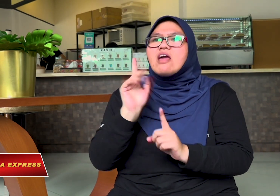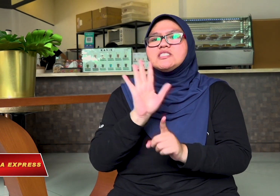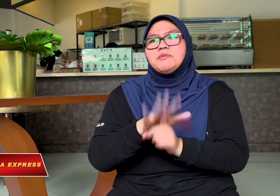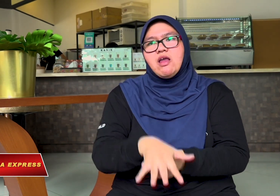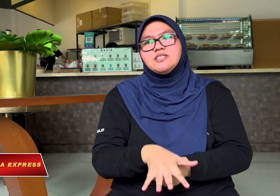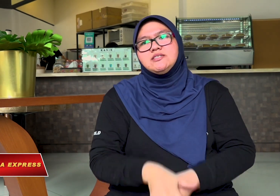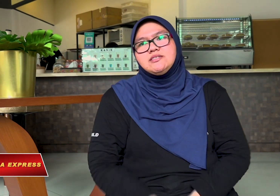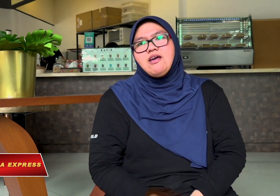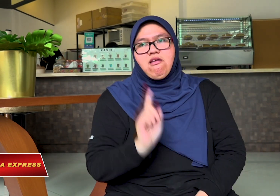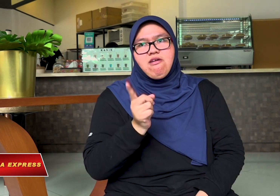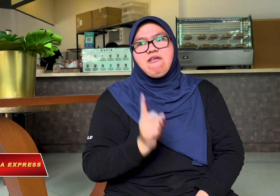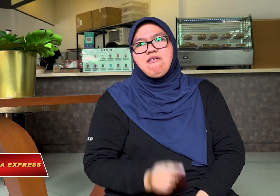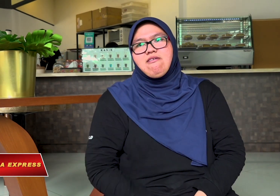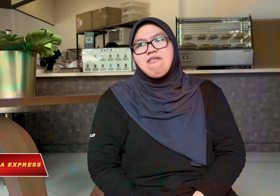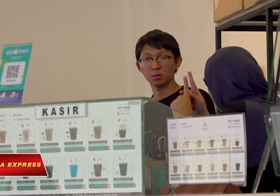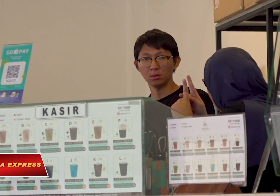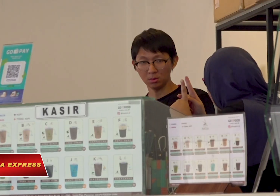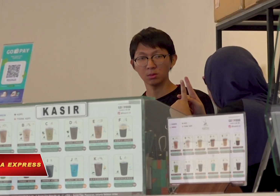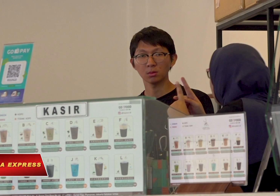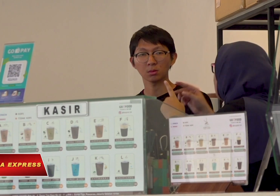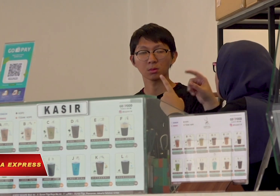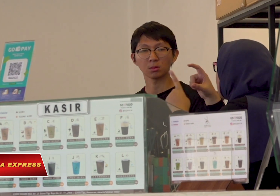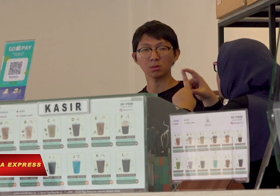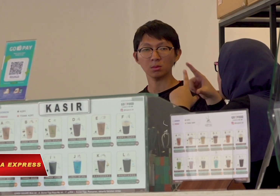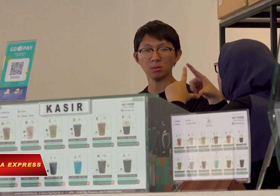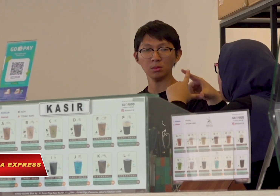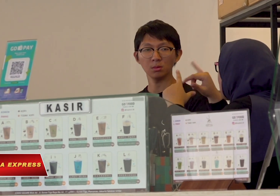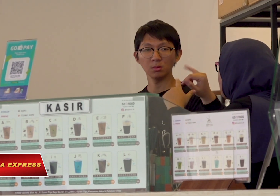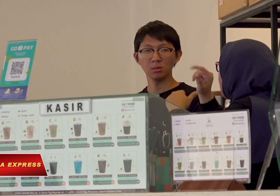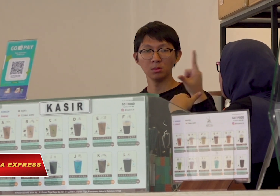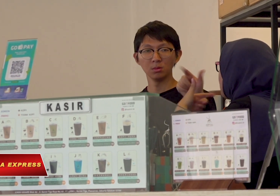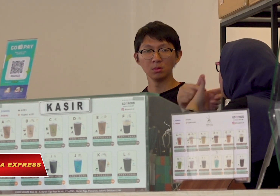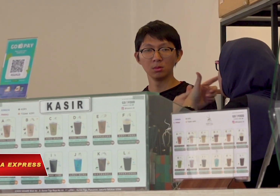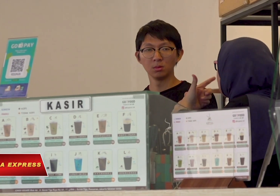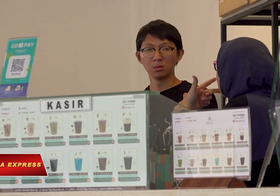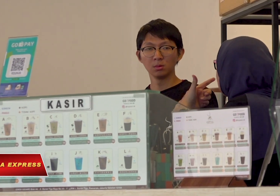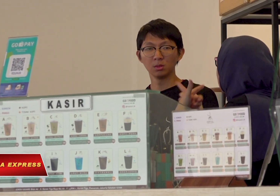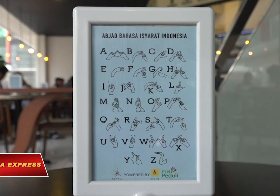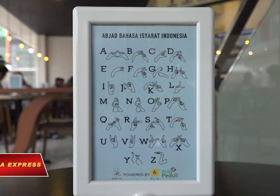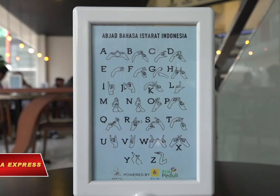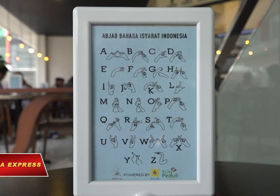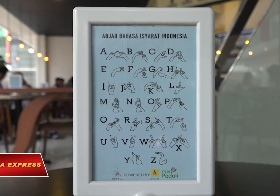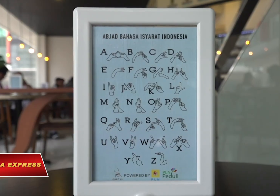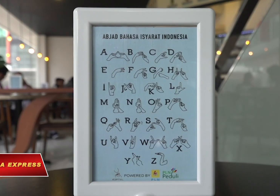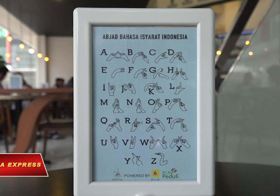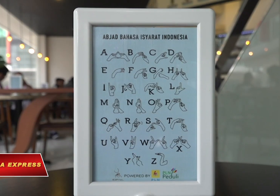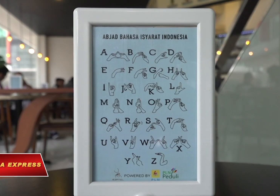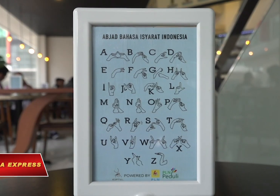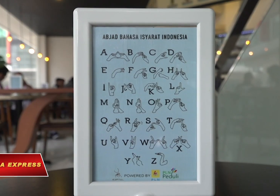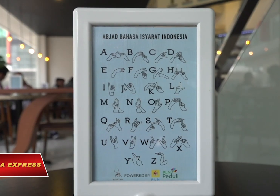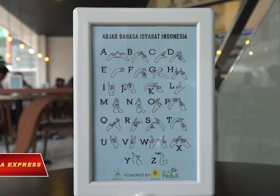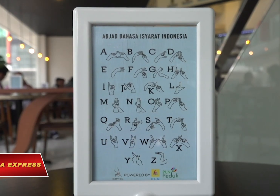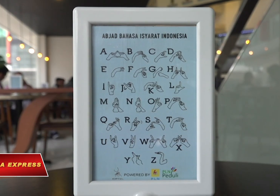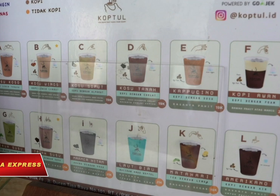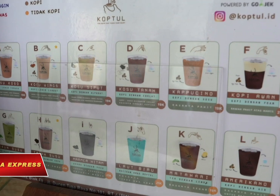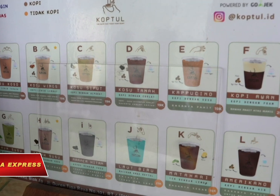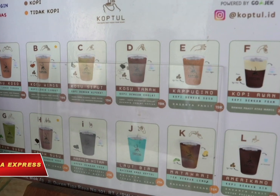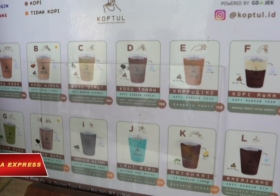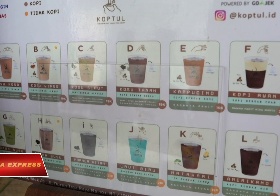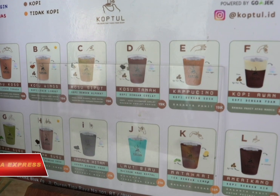thấy như có sự phân biệt đối xử vậy. Khách hàng được yêu cầu sử dụng thủ ngữ và nếu họ không biết ngôn ngữ đó, họ sẽ được học một